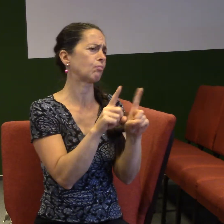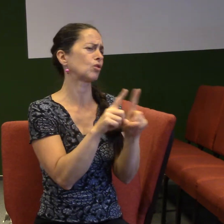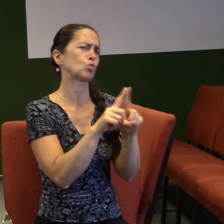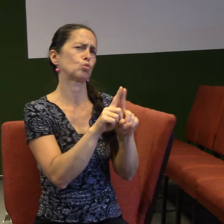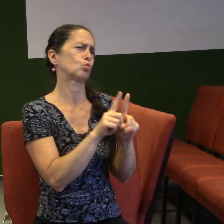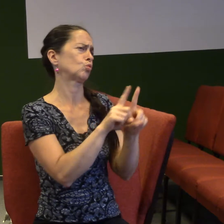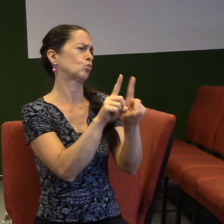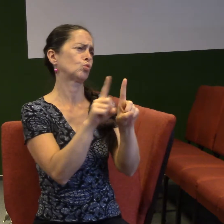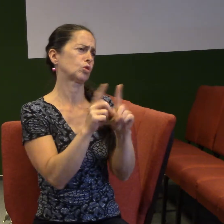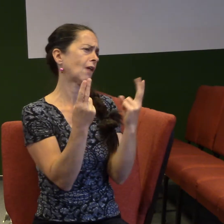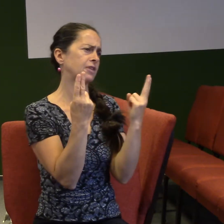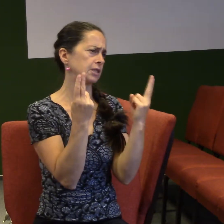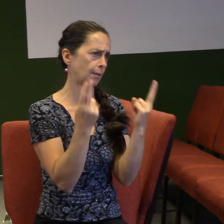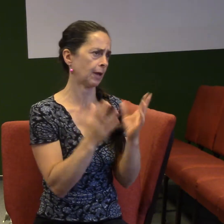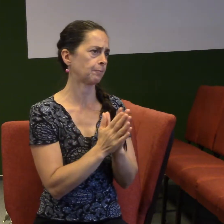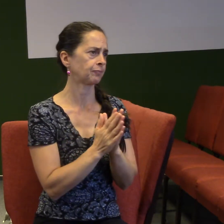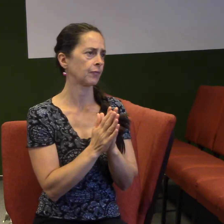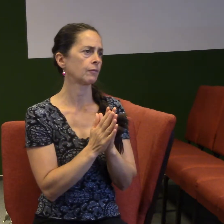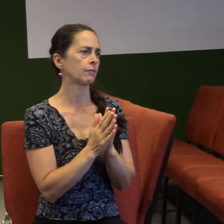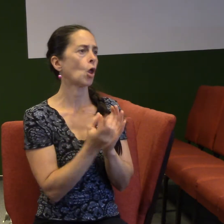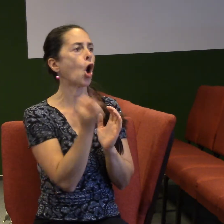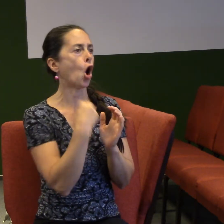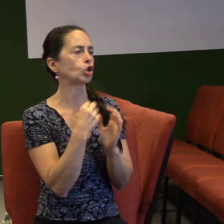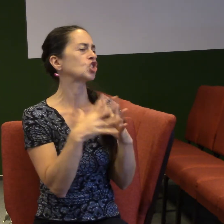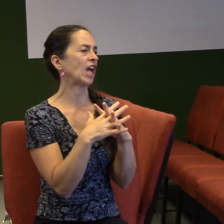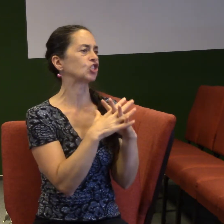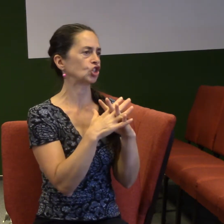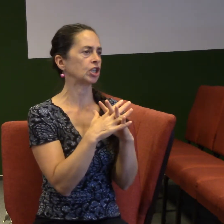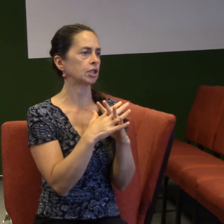A já vám je přečtu, co ty významy.